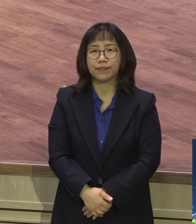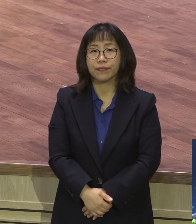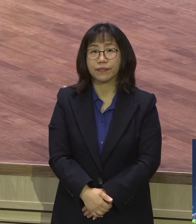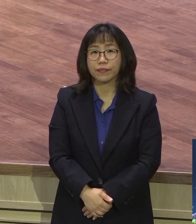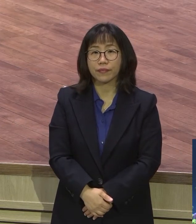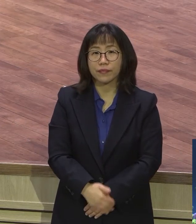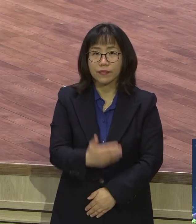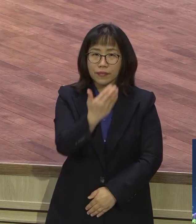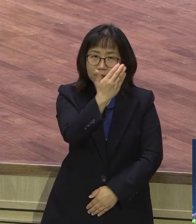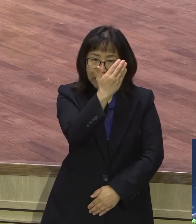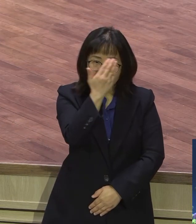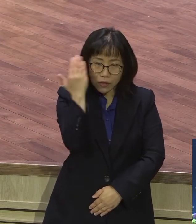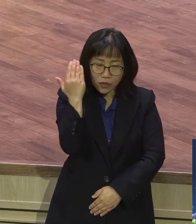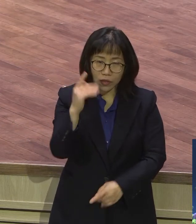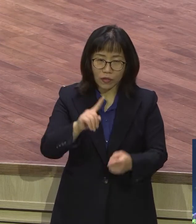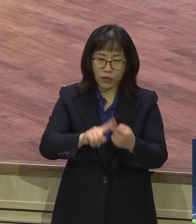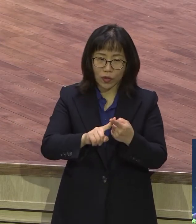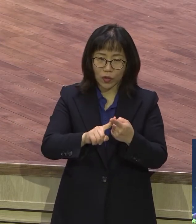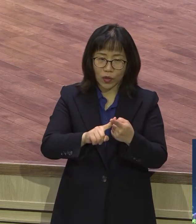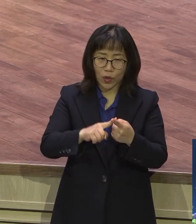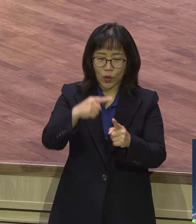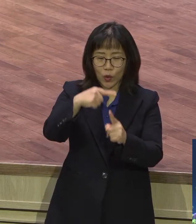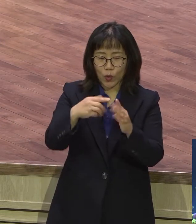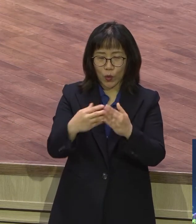청년들 우리 교육자들 우리 대학생들